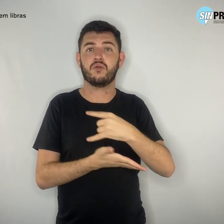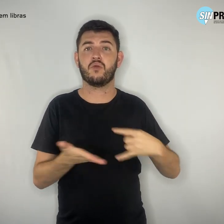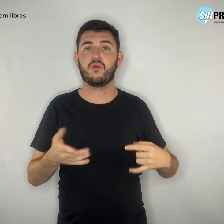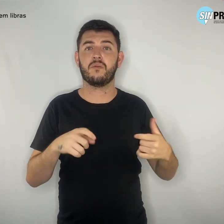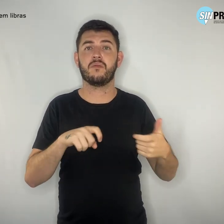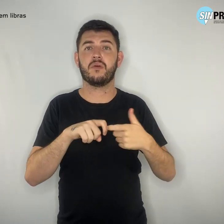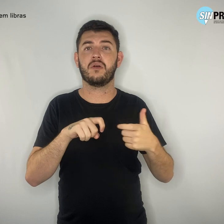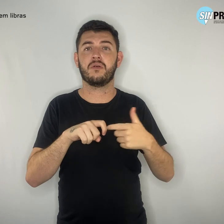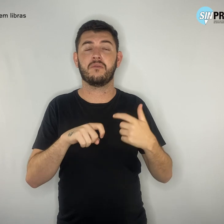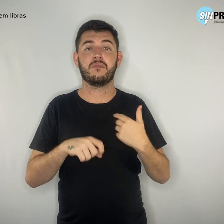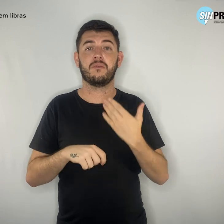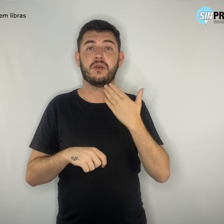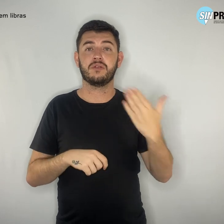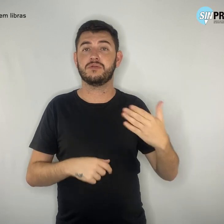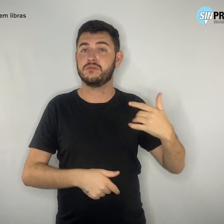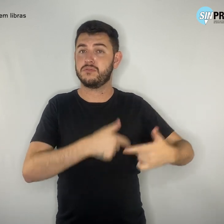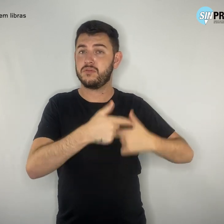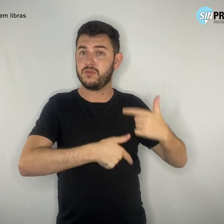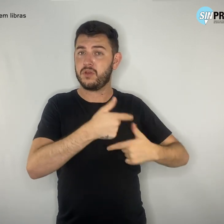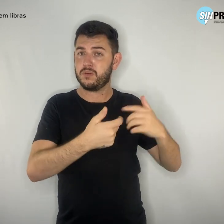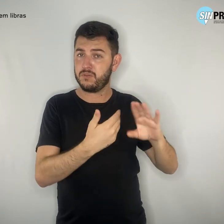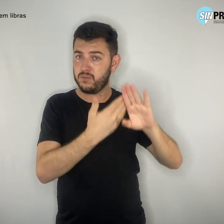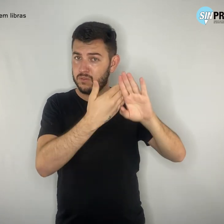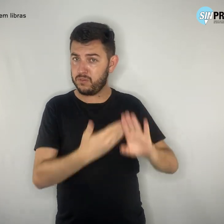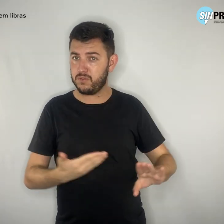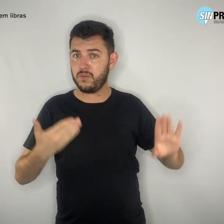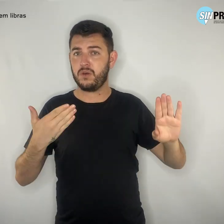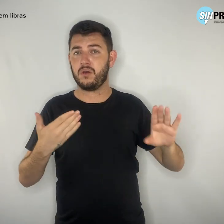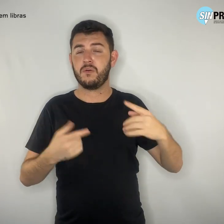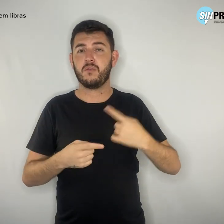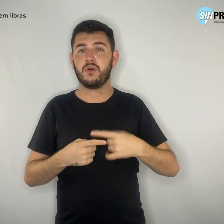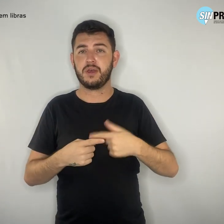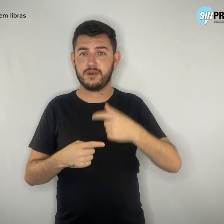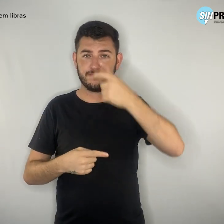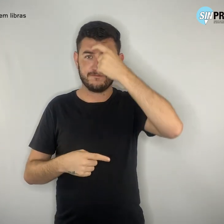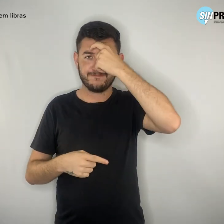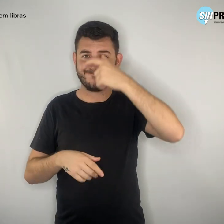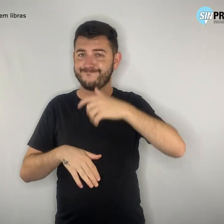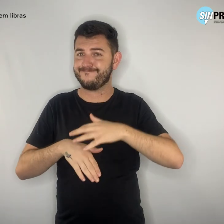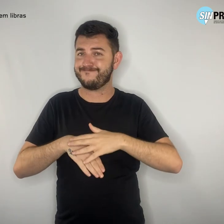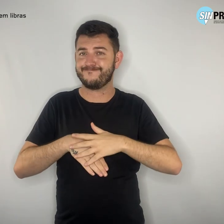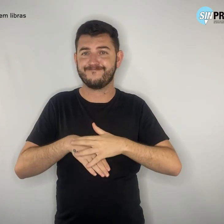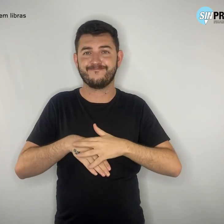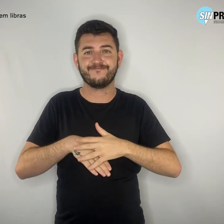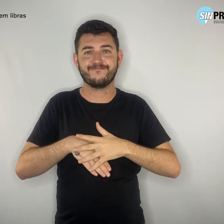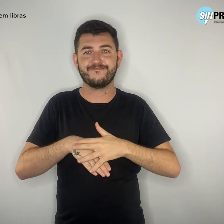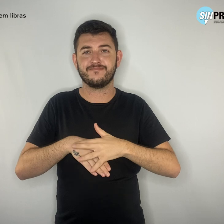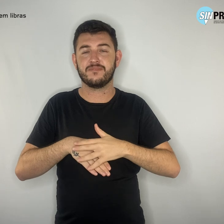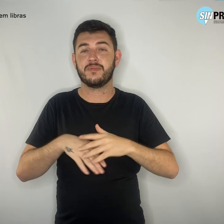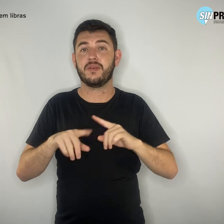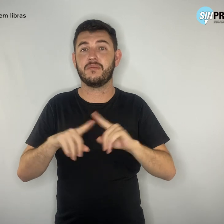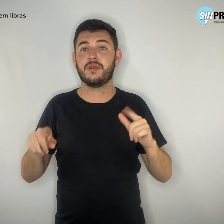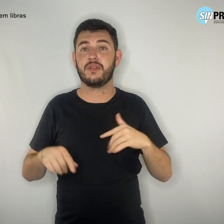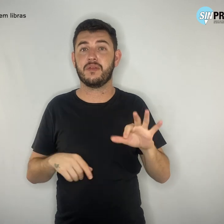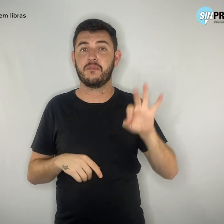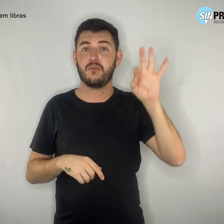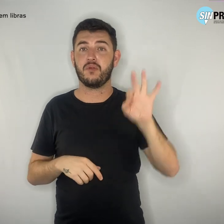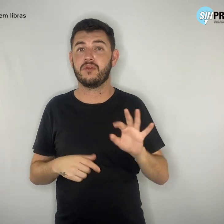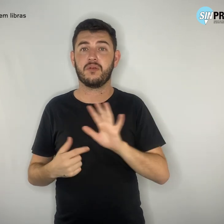afastamento das atividades por doenças mentais. O número representa 7% do